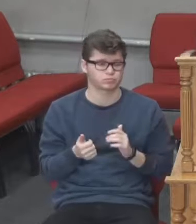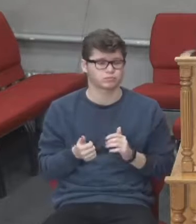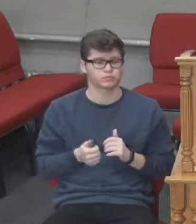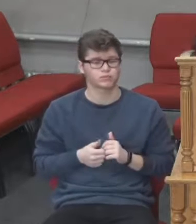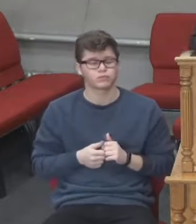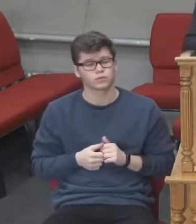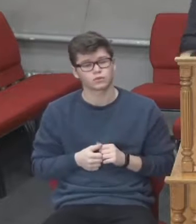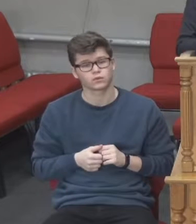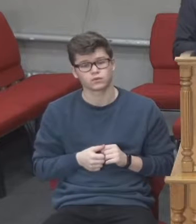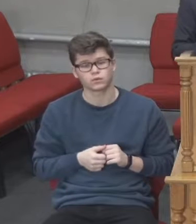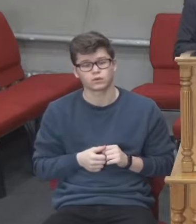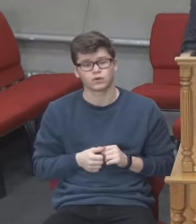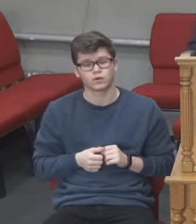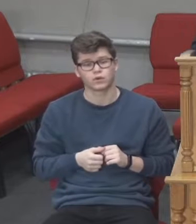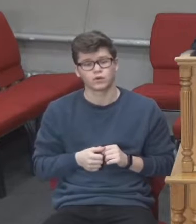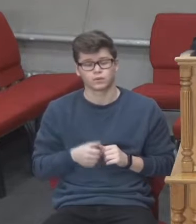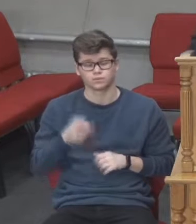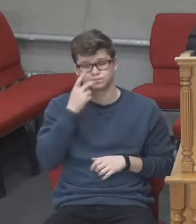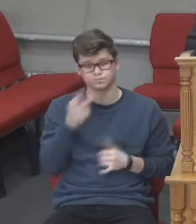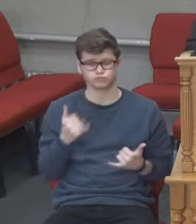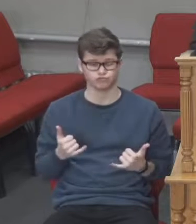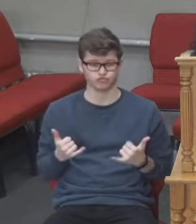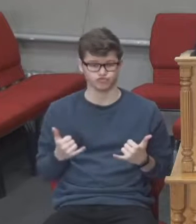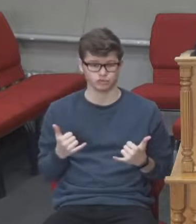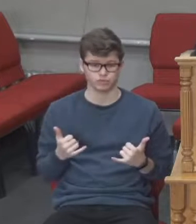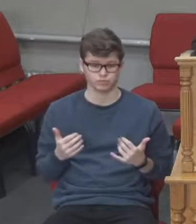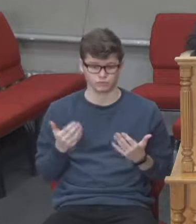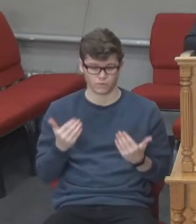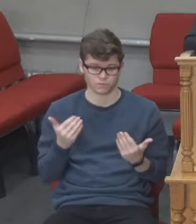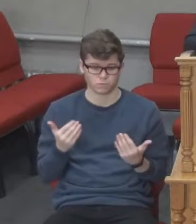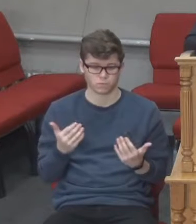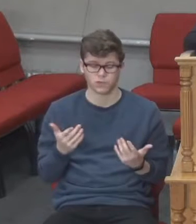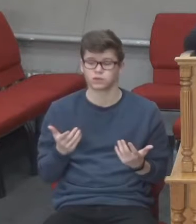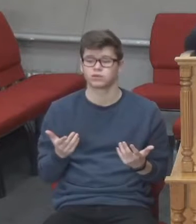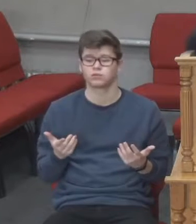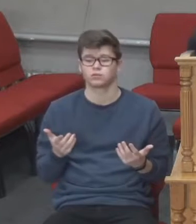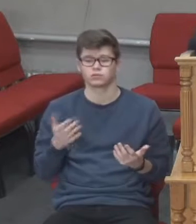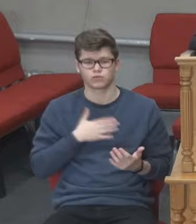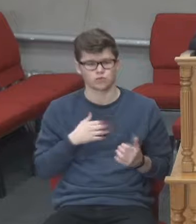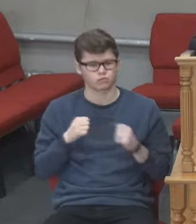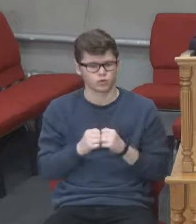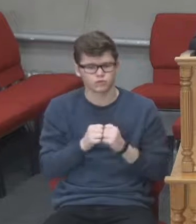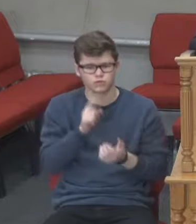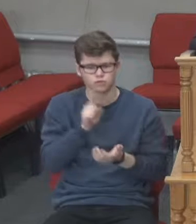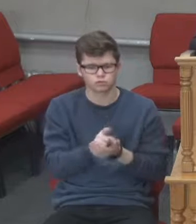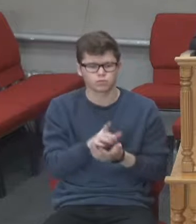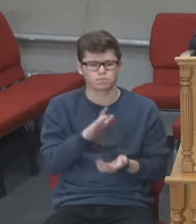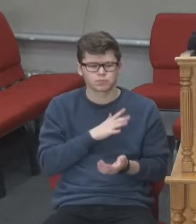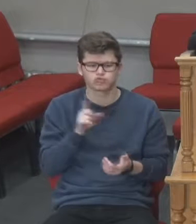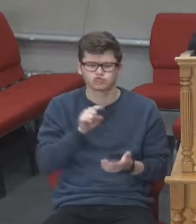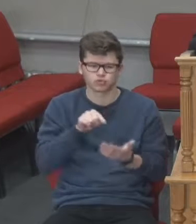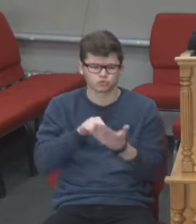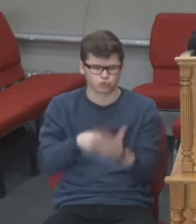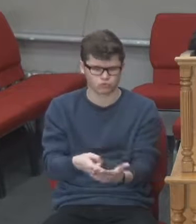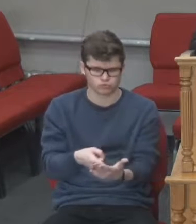В світлі подій, які зараз є, наша молитва, вона має бути конкретизована. Брата